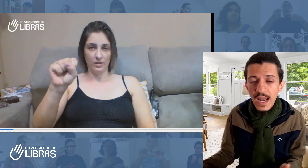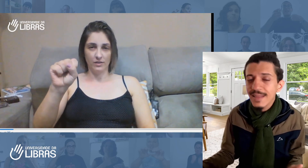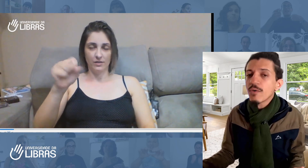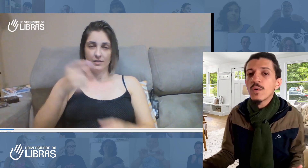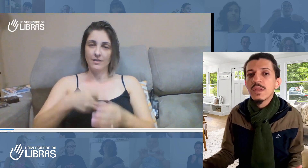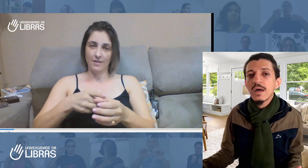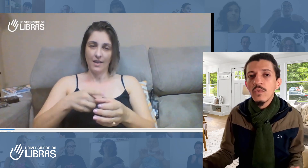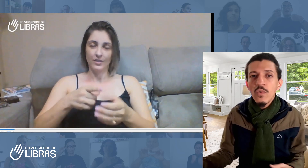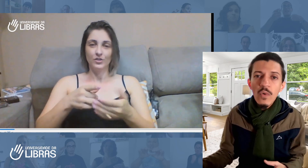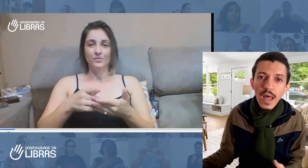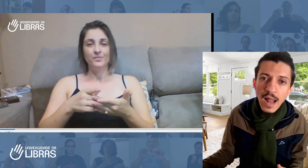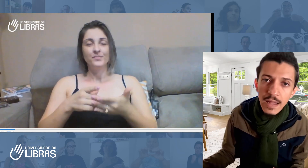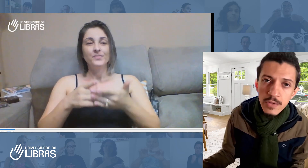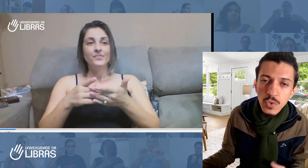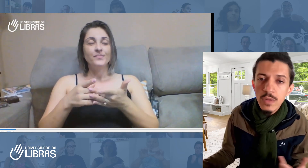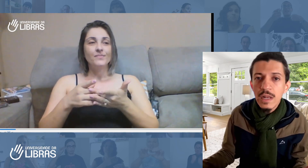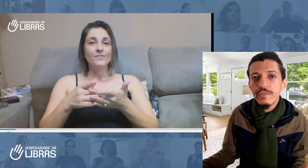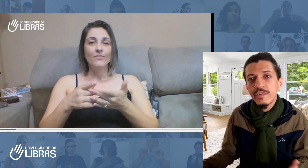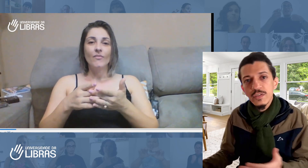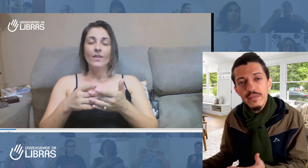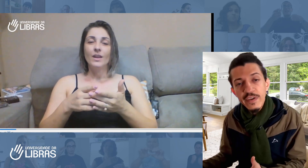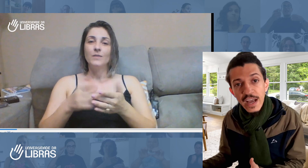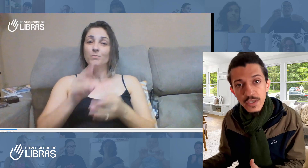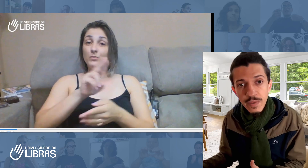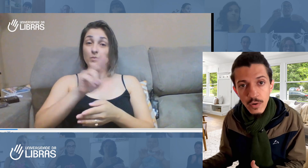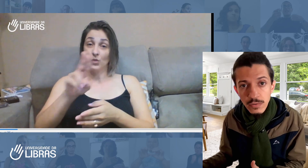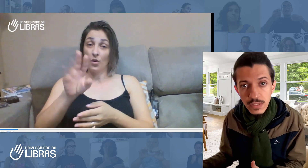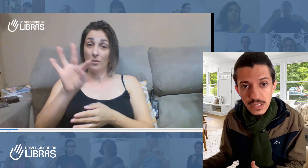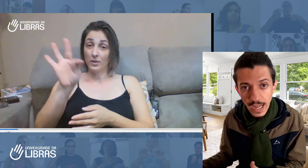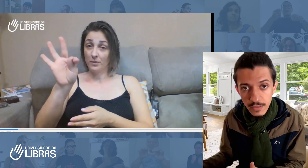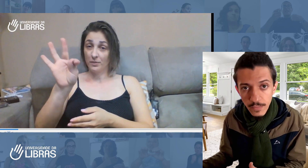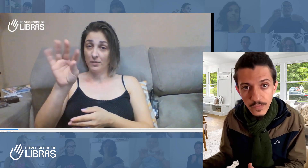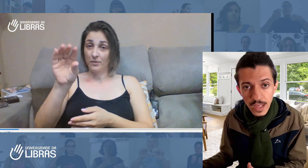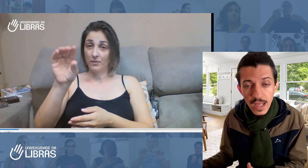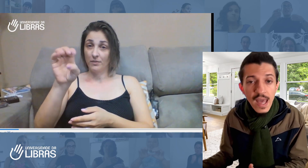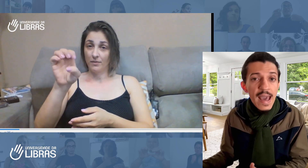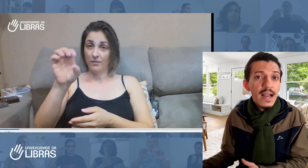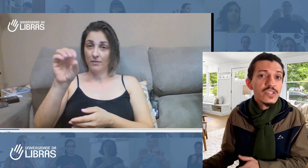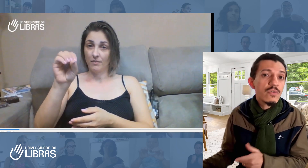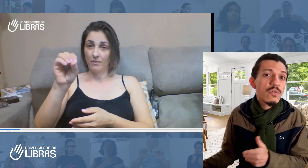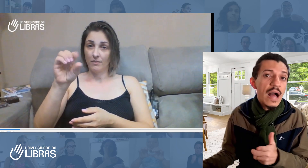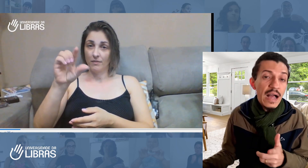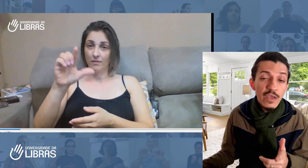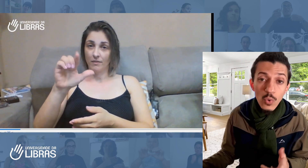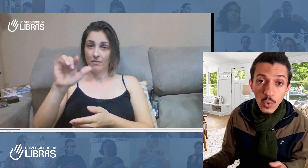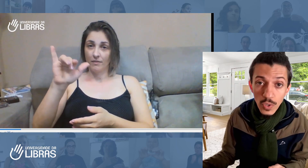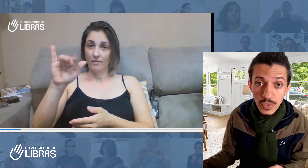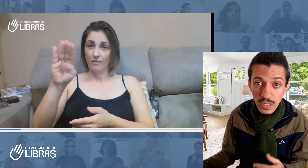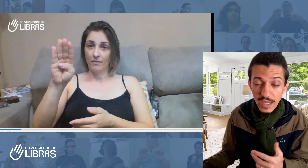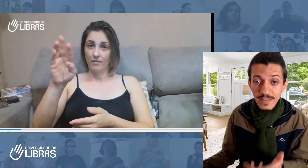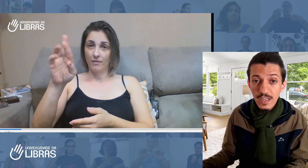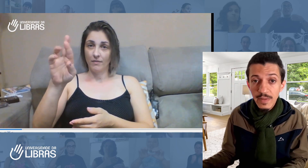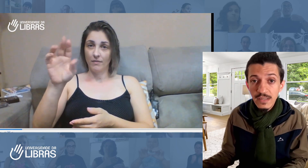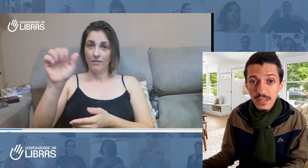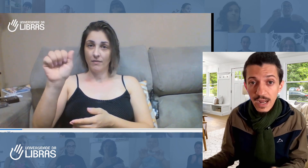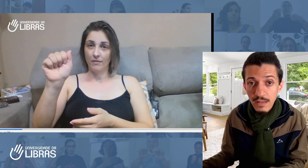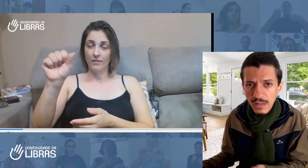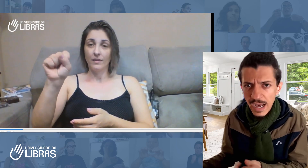está contando um relato de quando ela foi fazer uma viagem para outro estado. Ela chegou lá e o curso que estava sendo ministrado na área